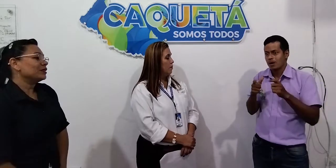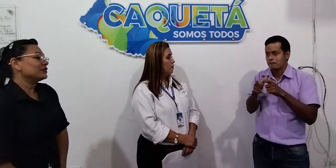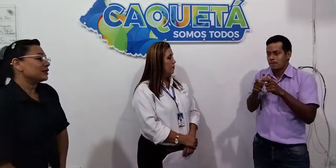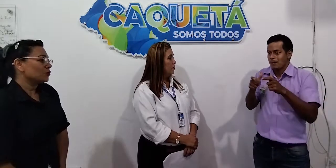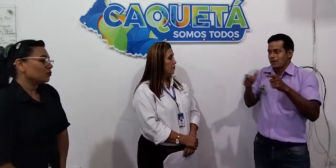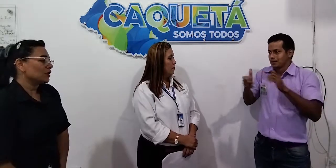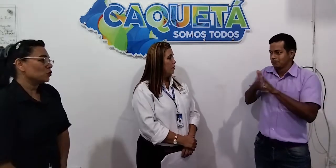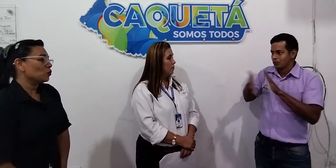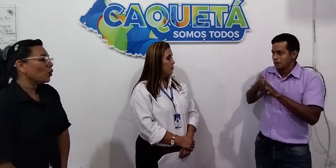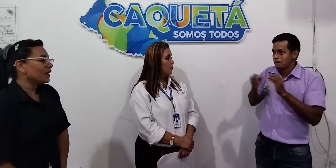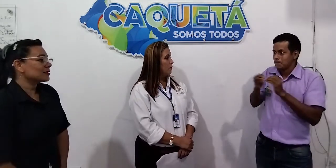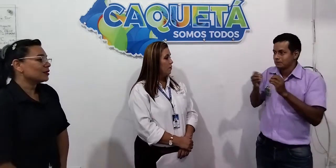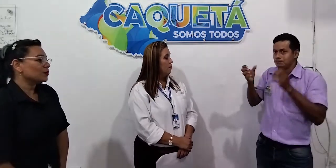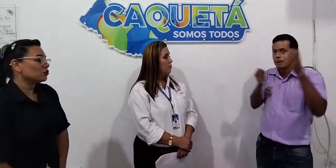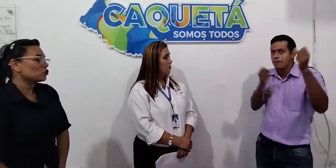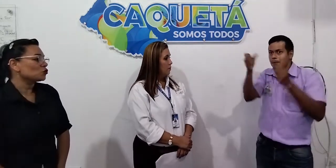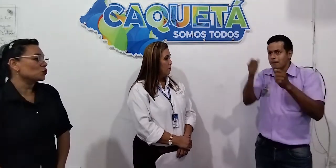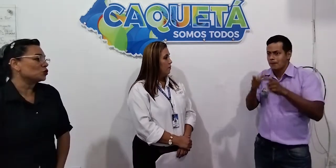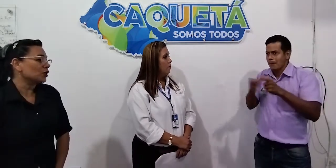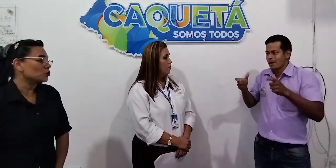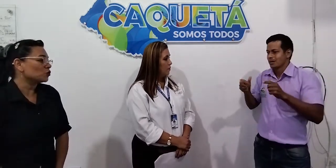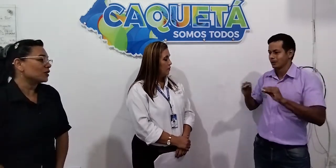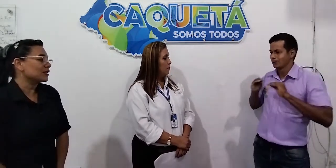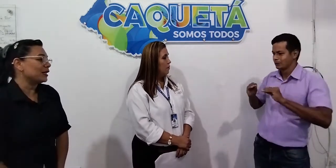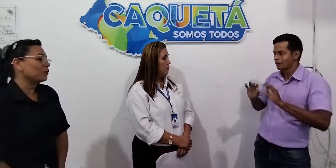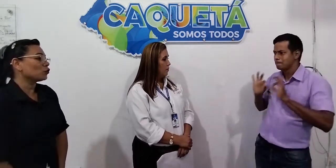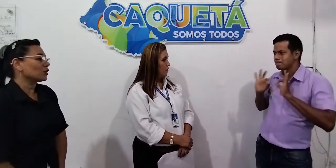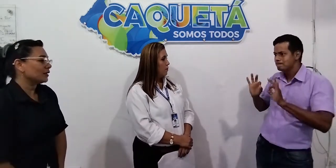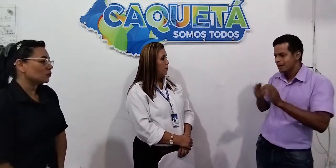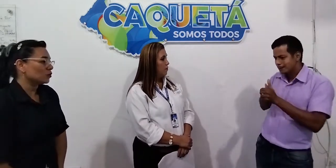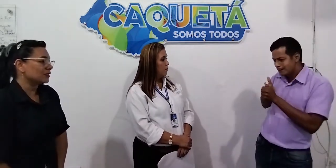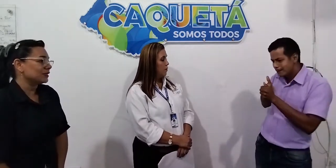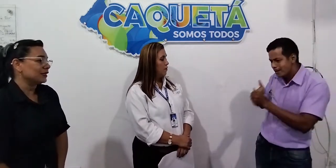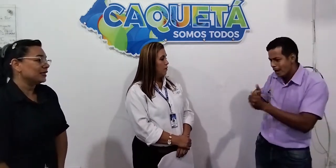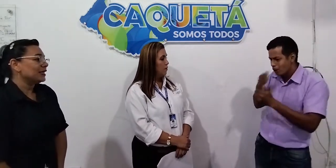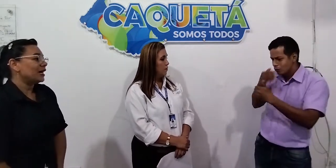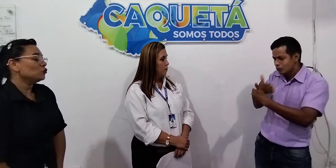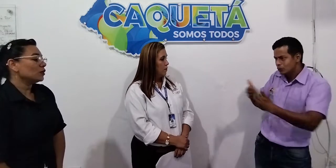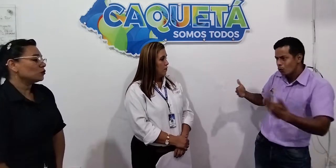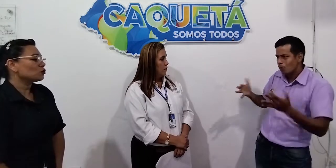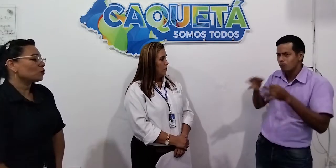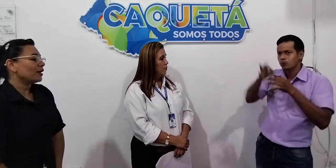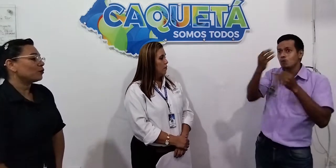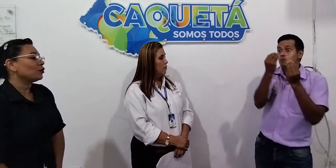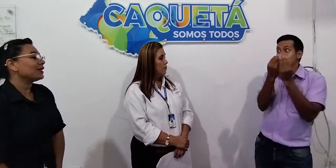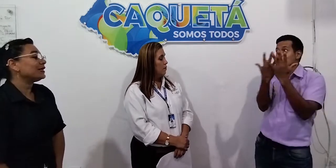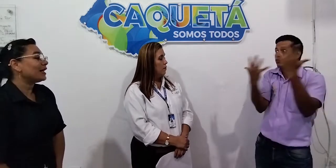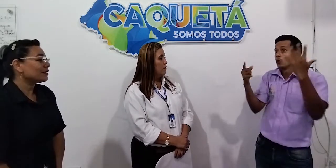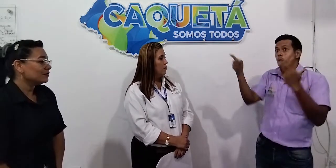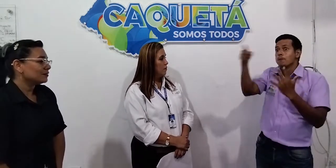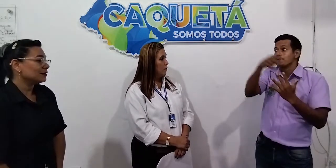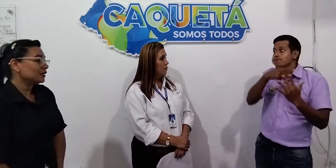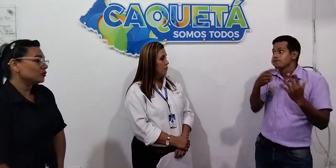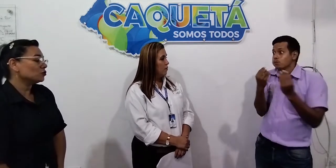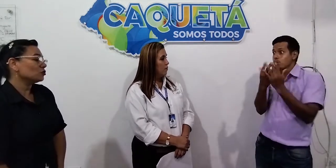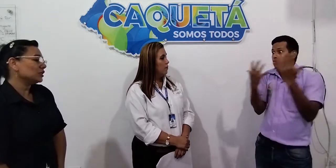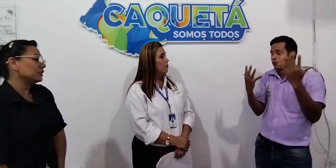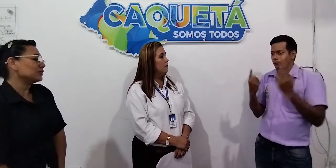Ministerio de Educación pueda seguir viendo estos proyectos, pueda seguir aportando, pueda seguir ayudándonos para poder guiar niños, niñas,